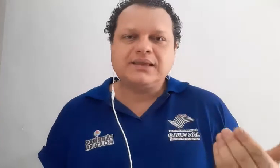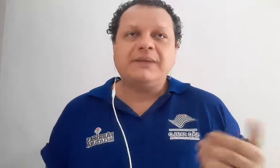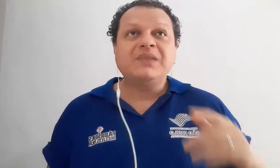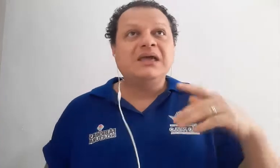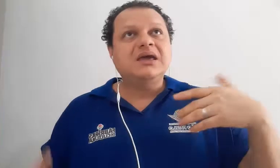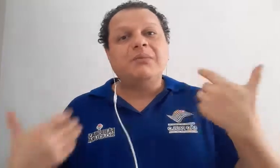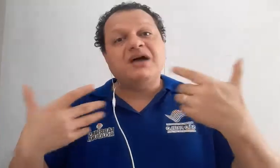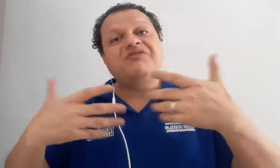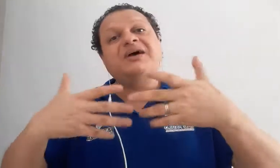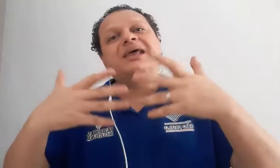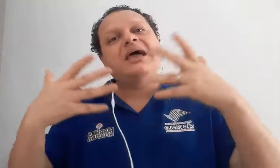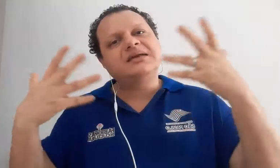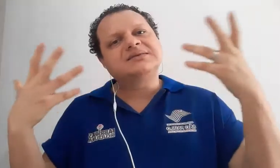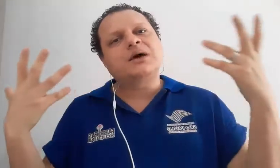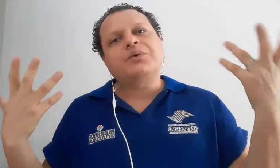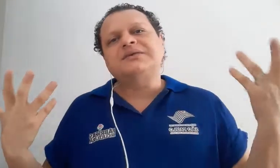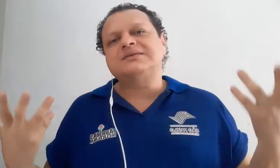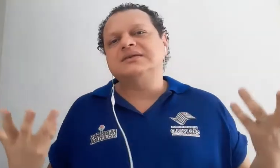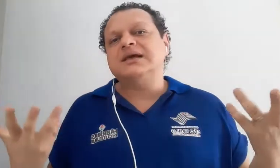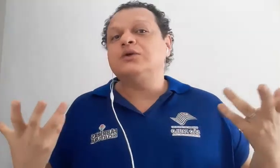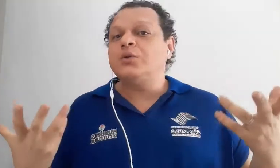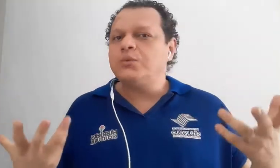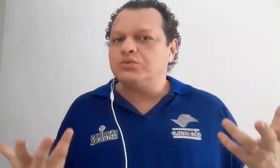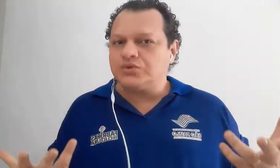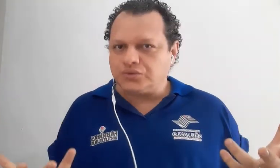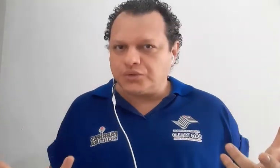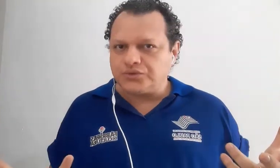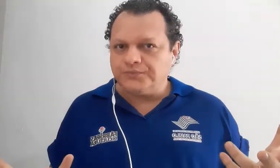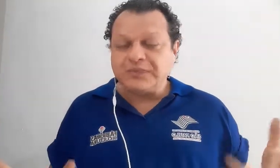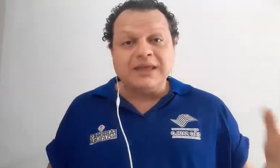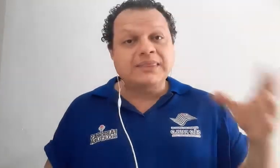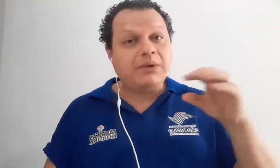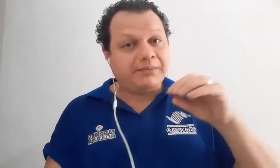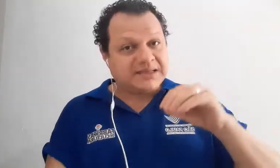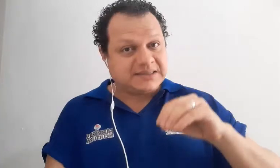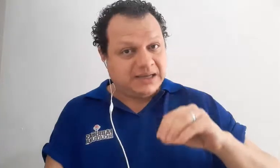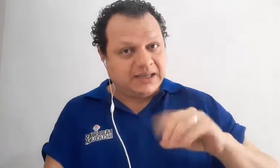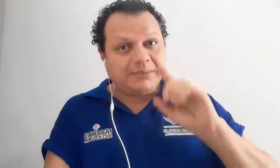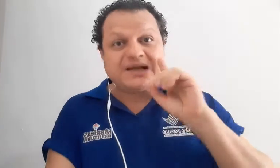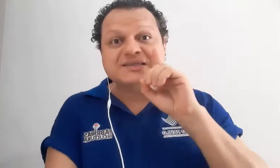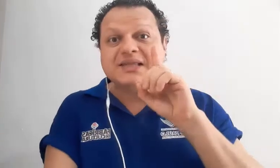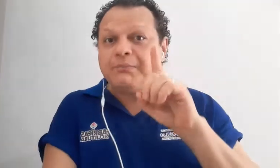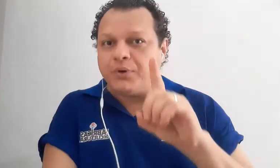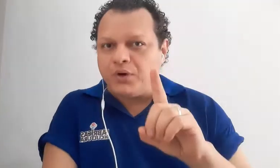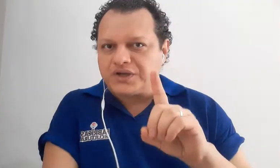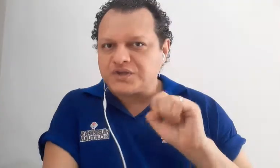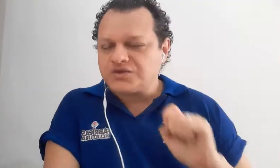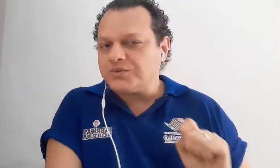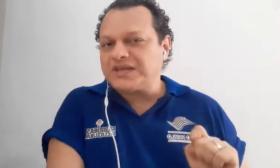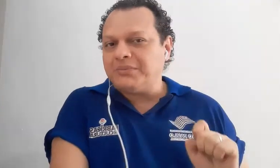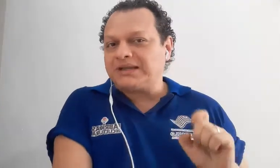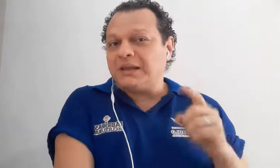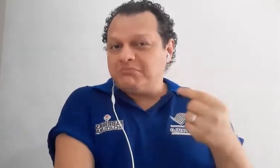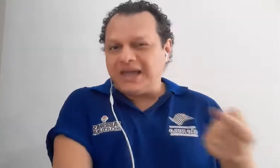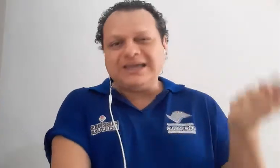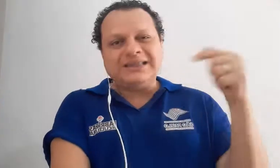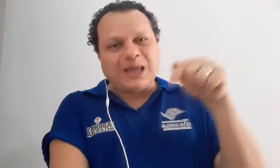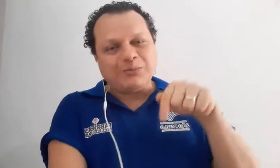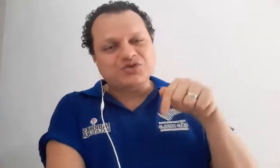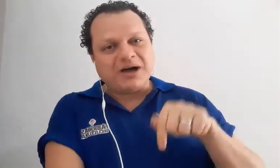tá? E é uma referência conhecida no mundo todo. Não é brasileira, mas depois nós vamos saber também que temos uma